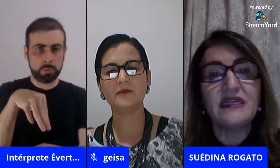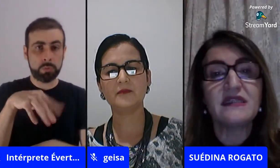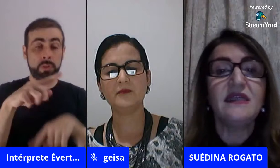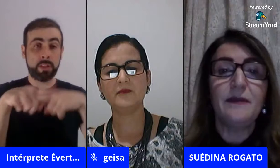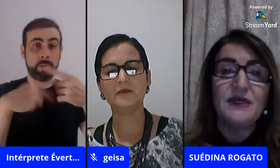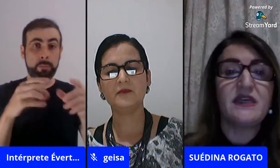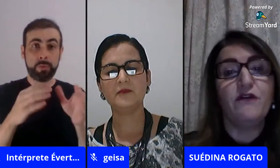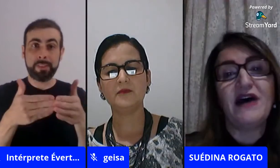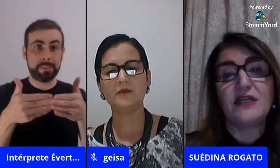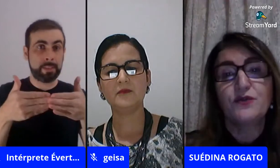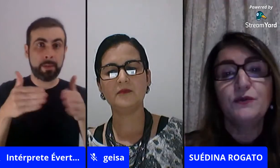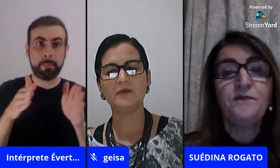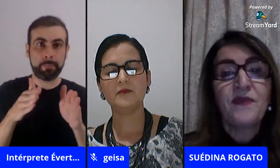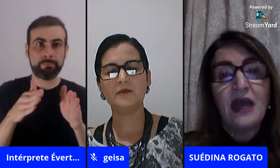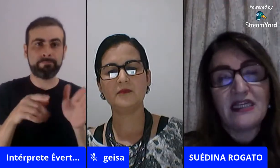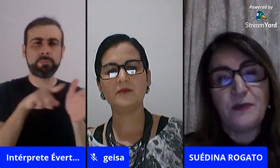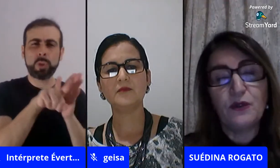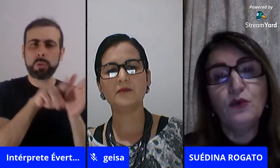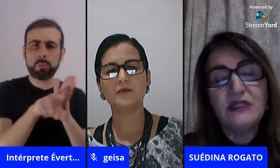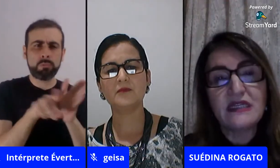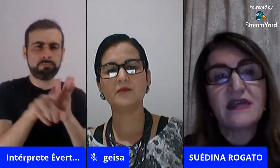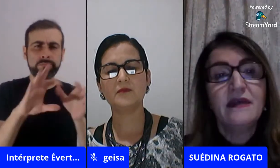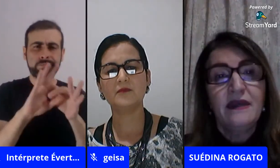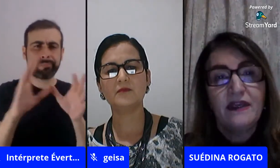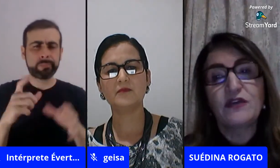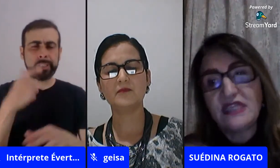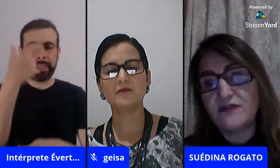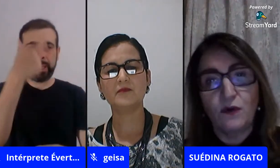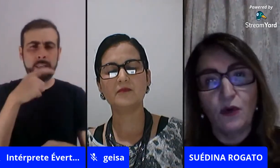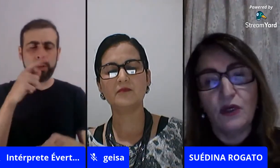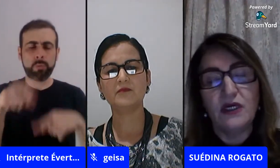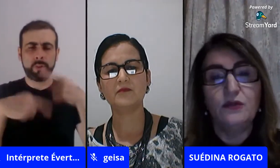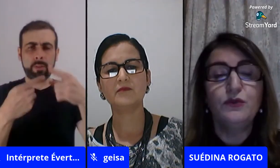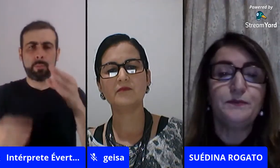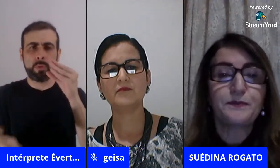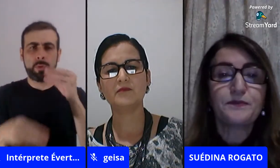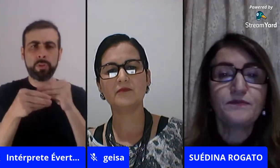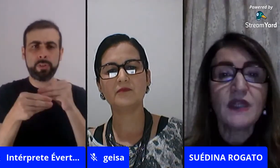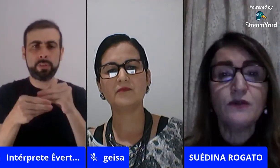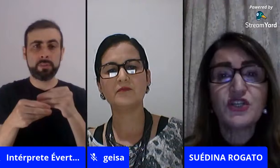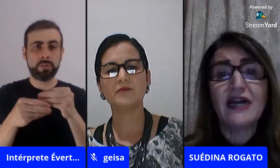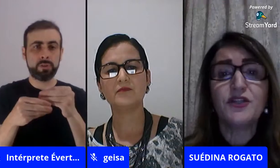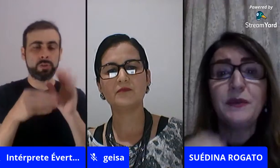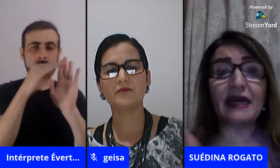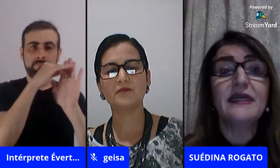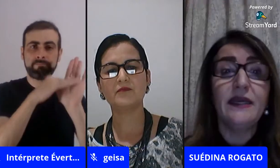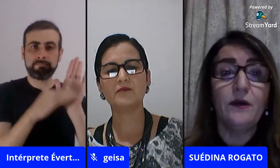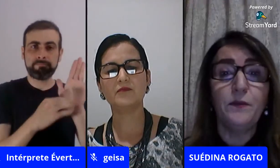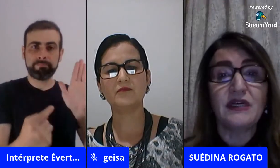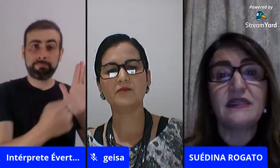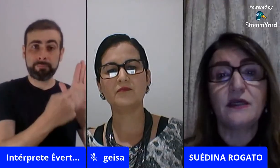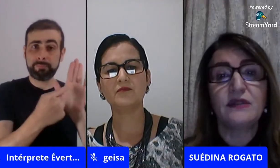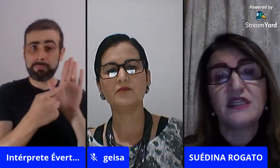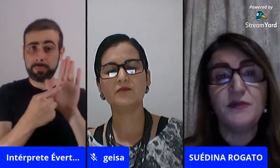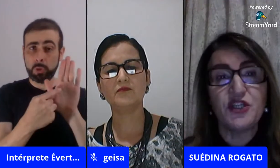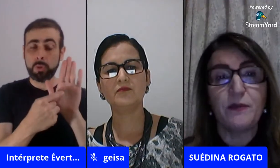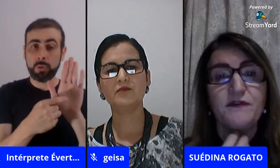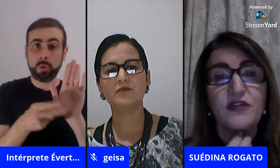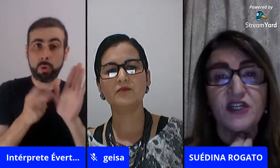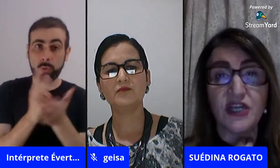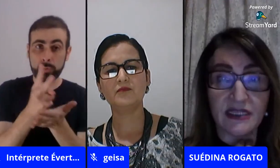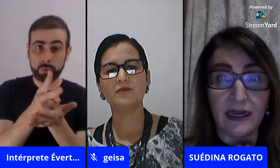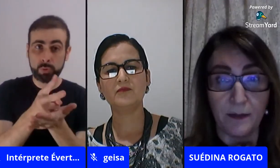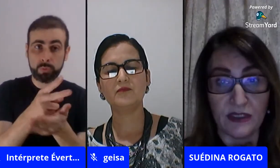para perguntas, e depois eu faço as perguntas que vocês vão colocando no chat, para que eu possa, então,